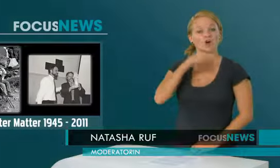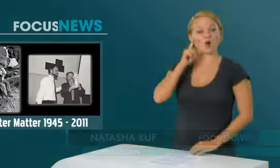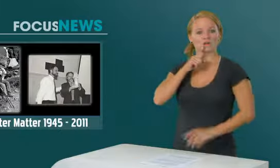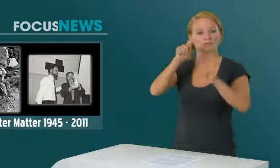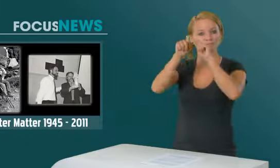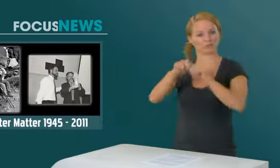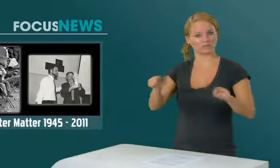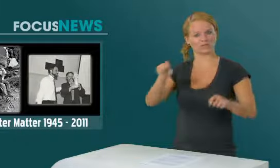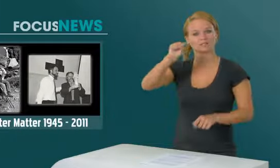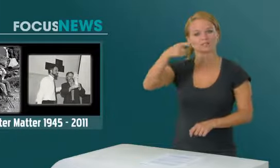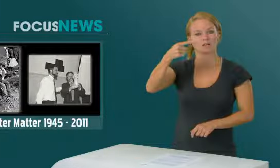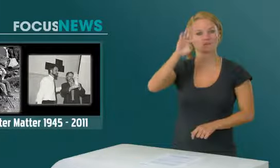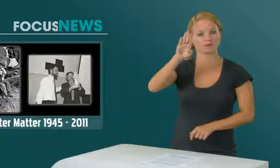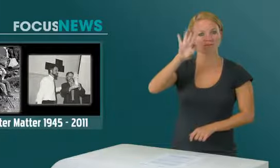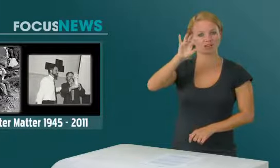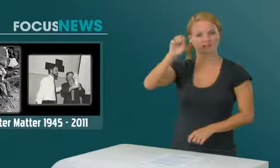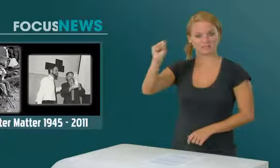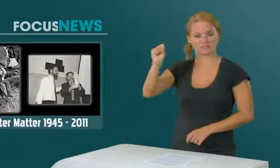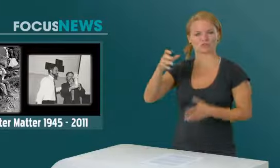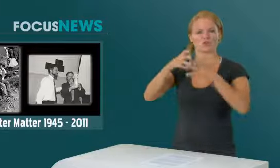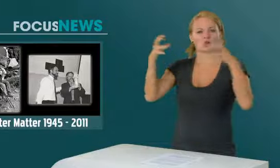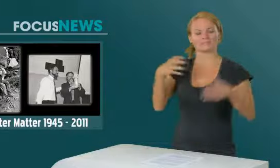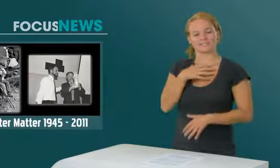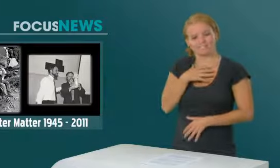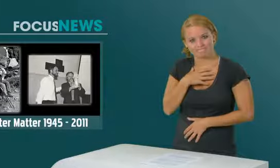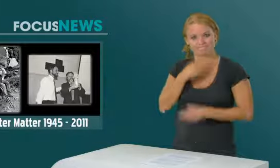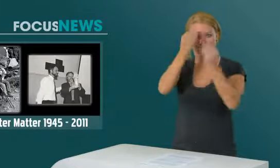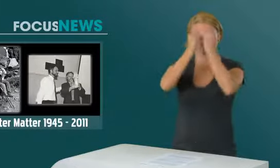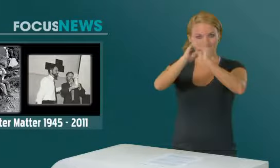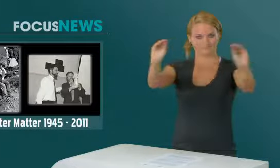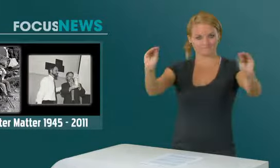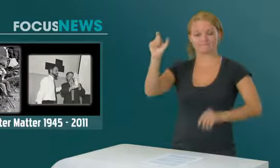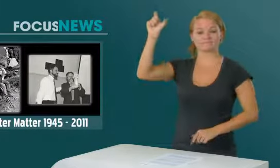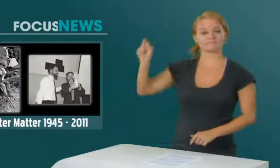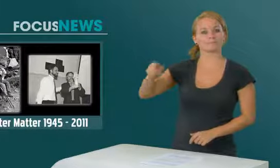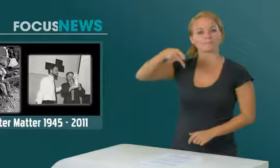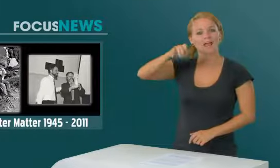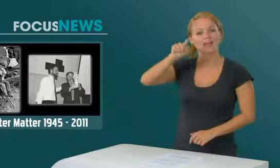Mit grossen Bedauern teilt der SGB FSS den Hinschied von Peter Matter mit.